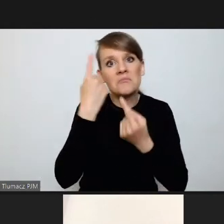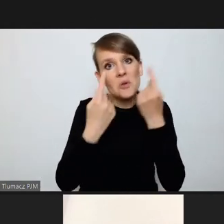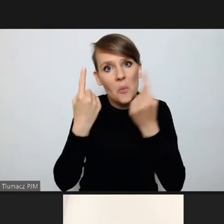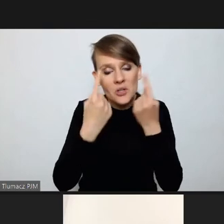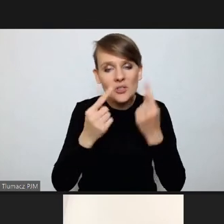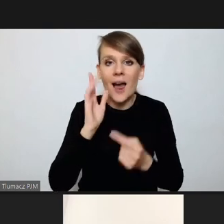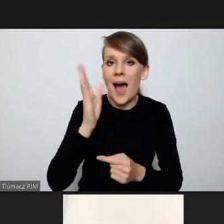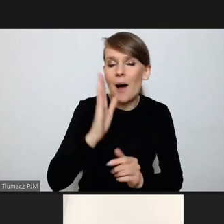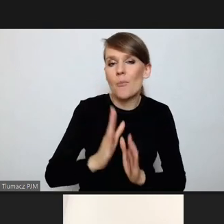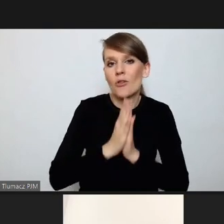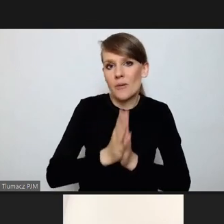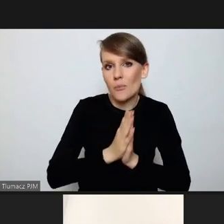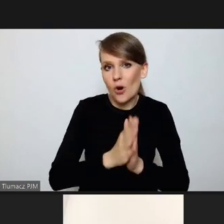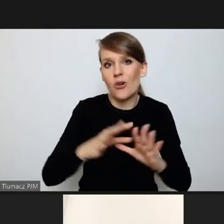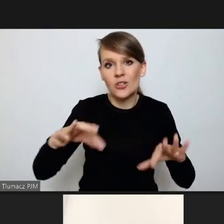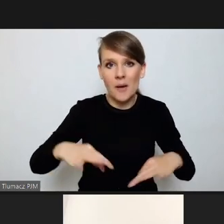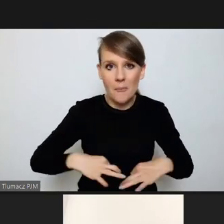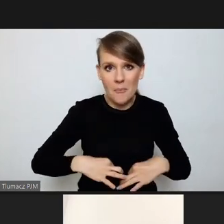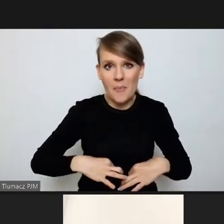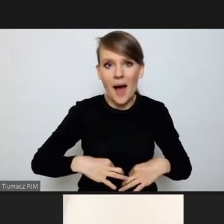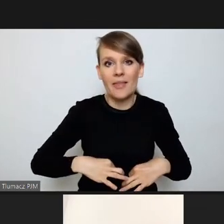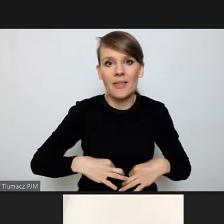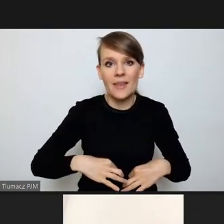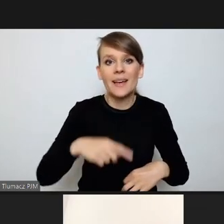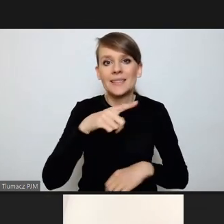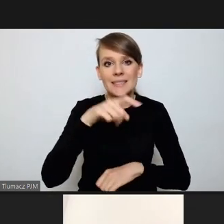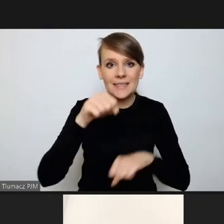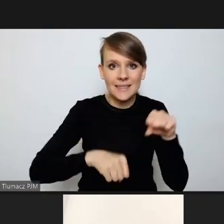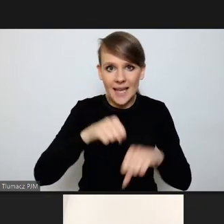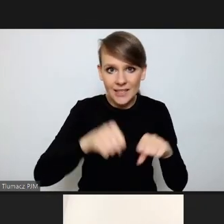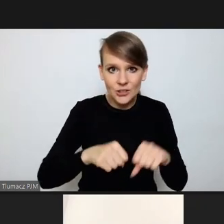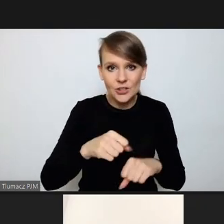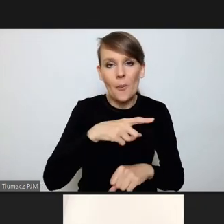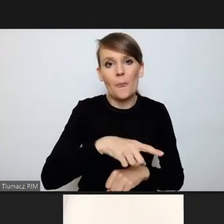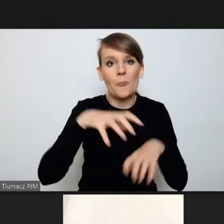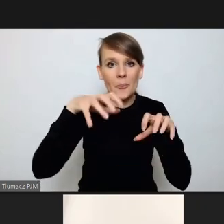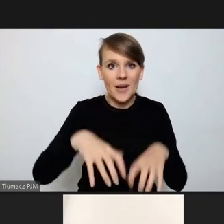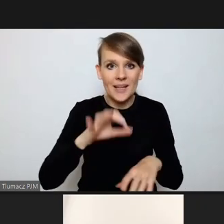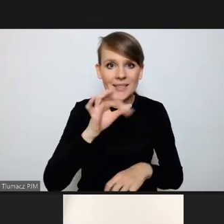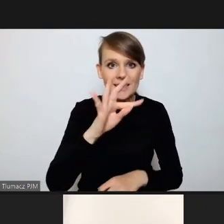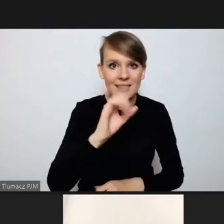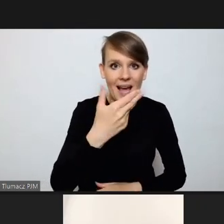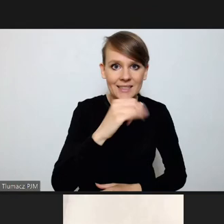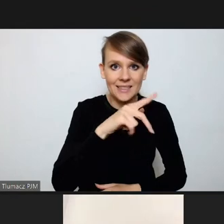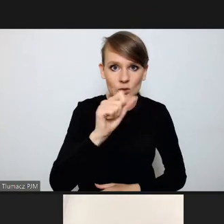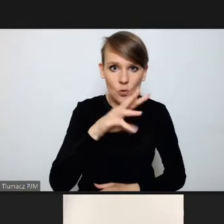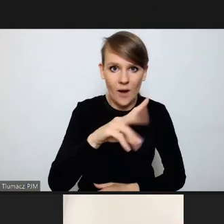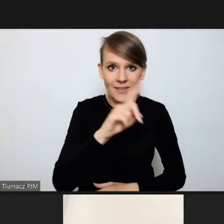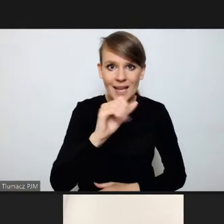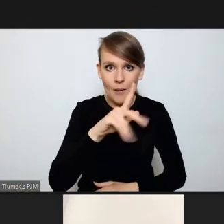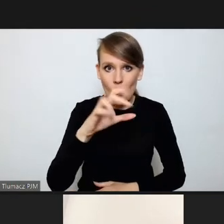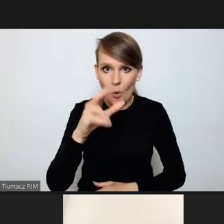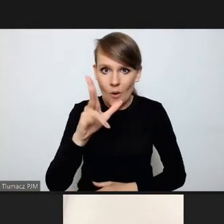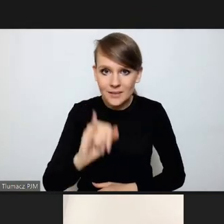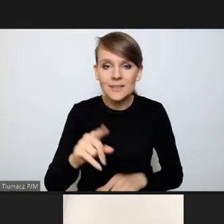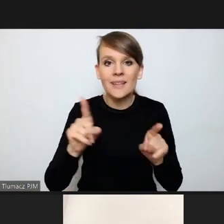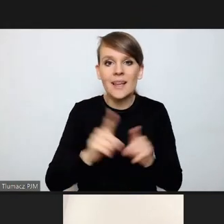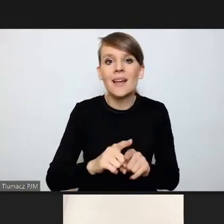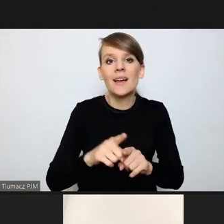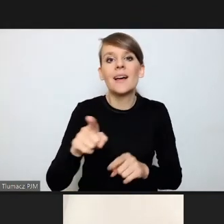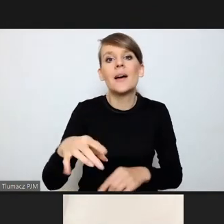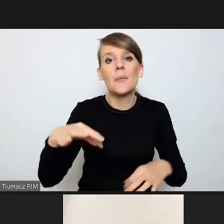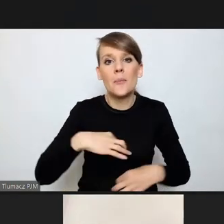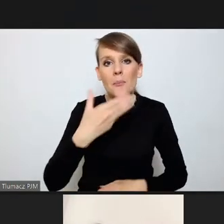poprosił o głos pana sędziego prezesa Stanisława Zabłockiego i panią mecenas Marii